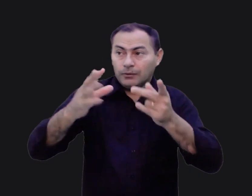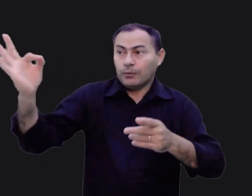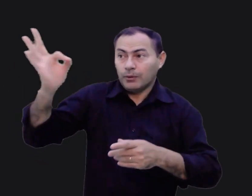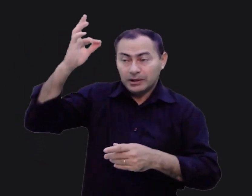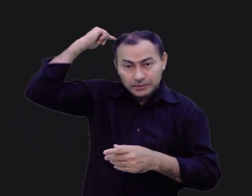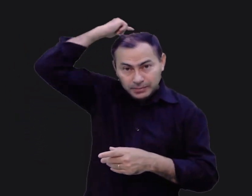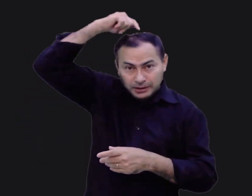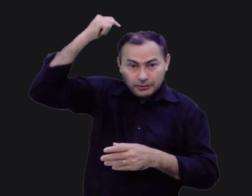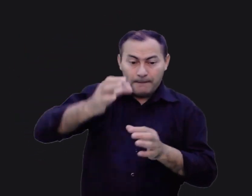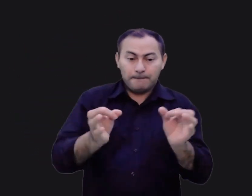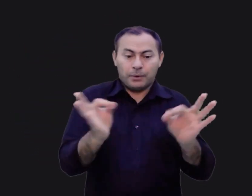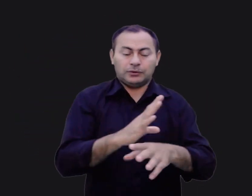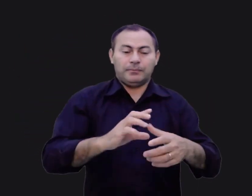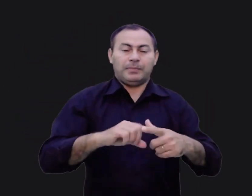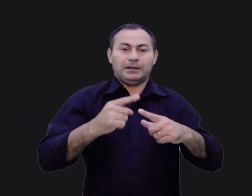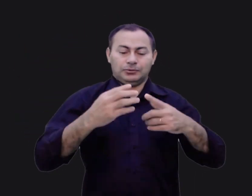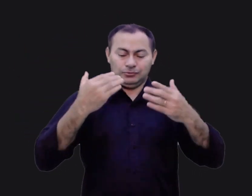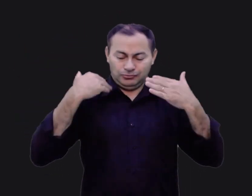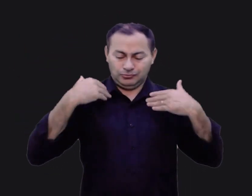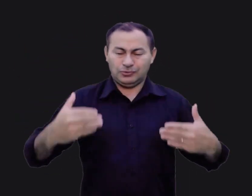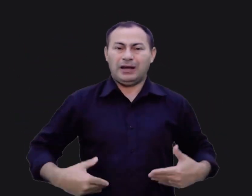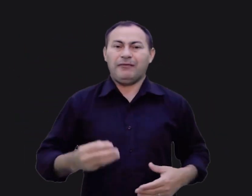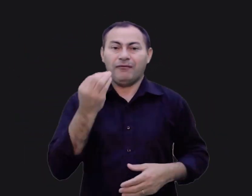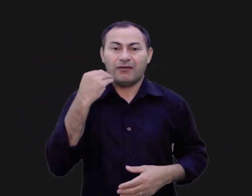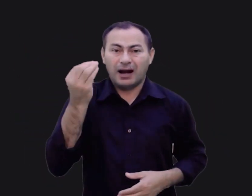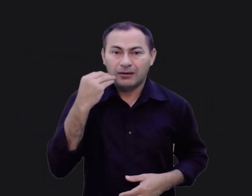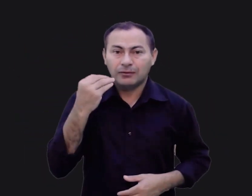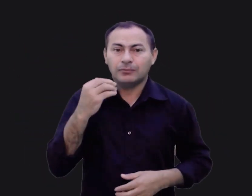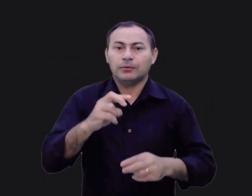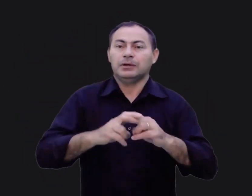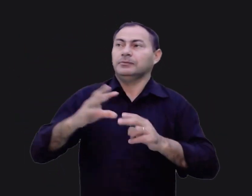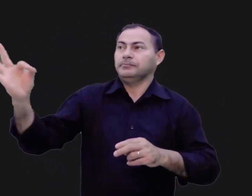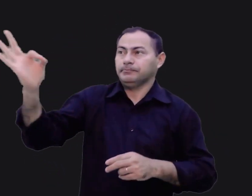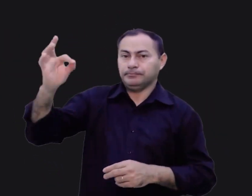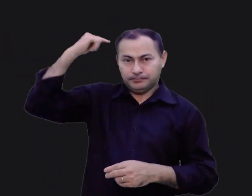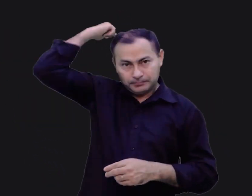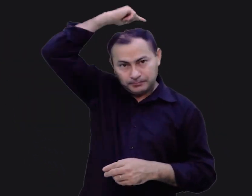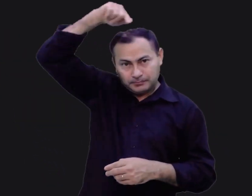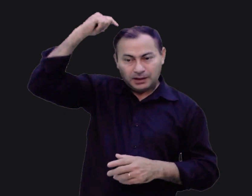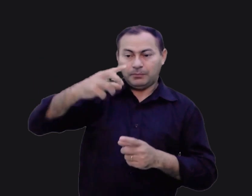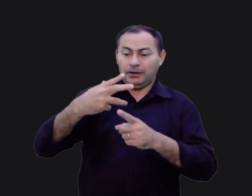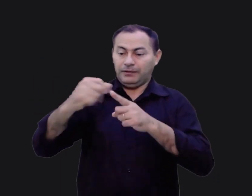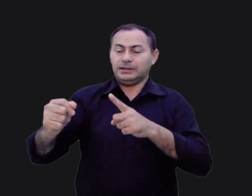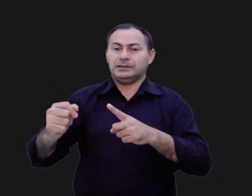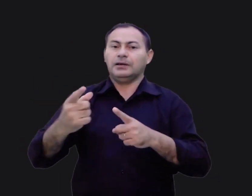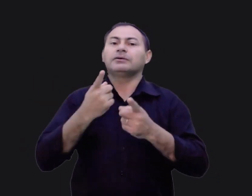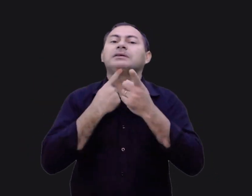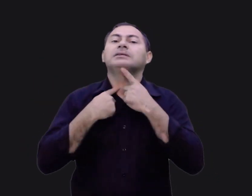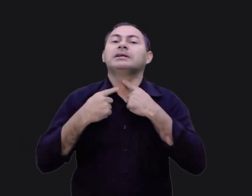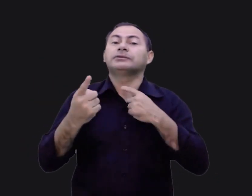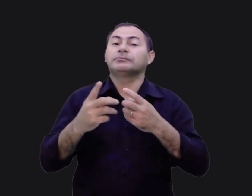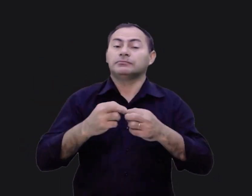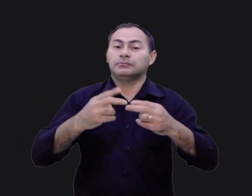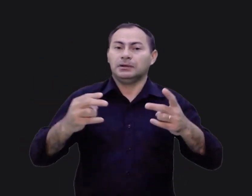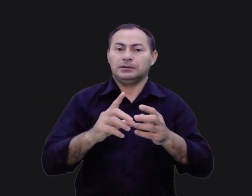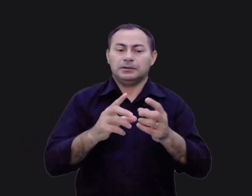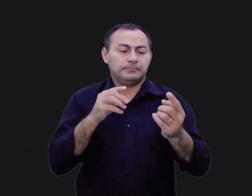o espírito está pronto, mas a carne é fraca. Portanto, o espírito pode vencer a carne se ela estiver sobre a